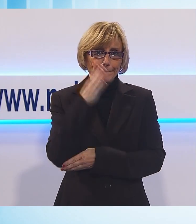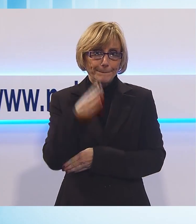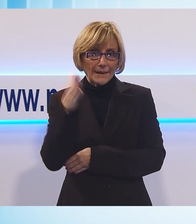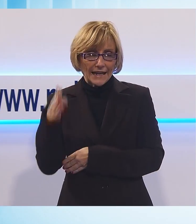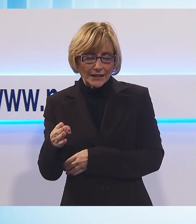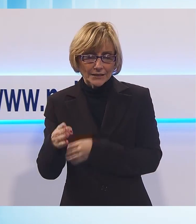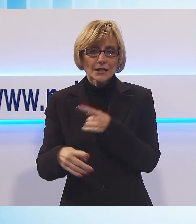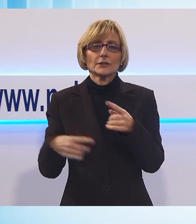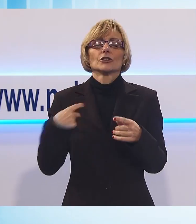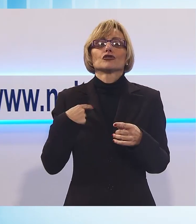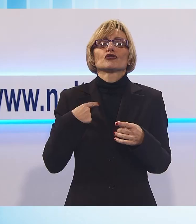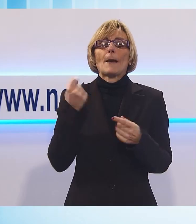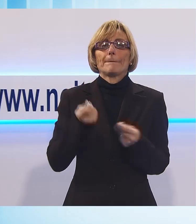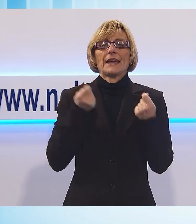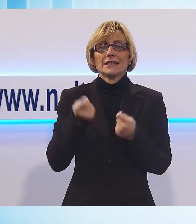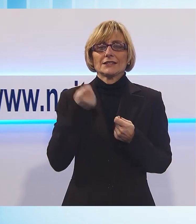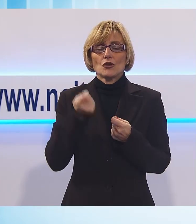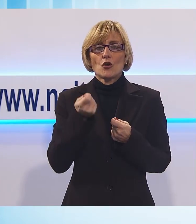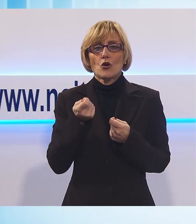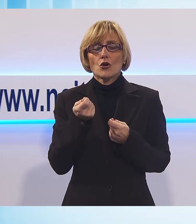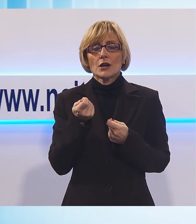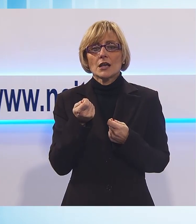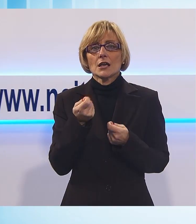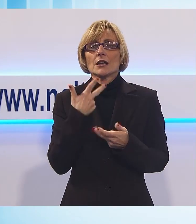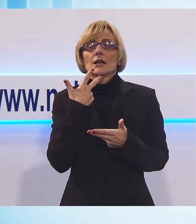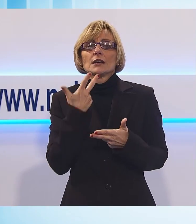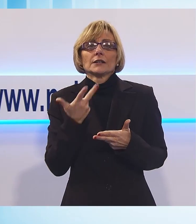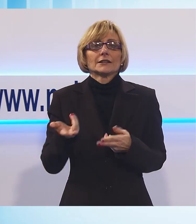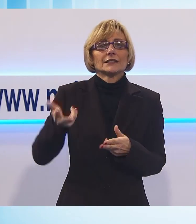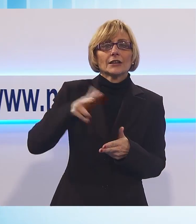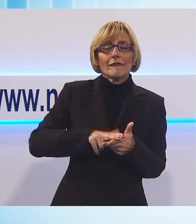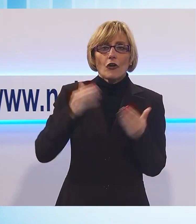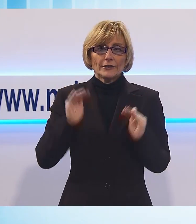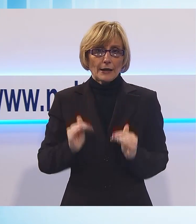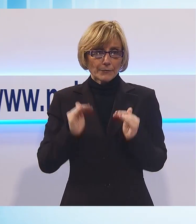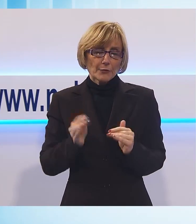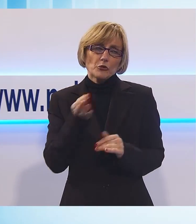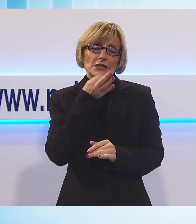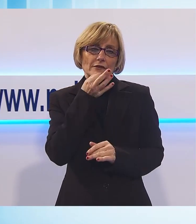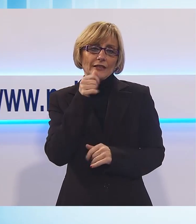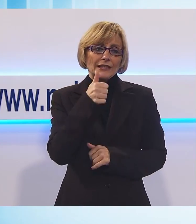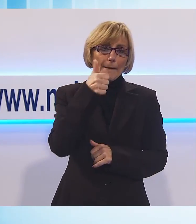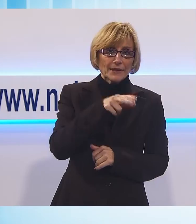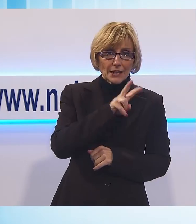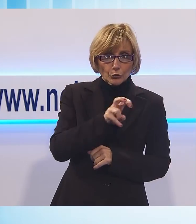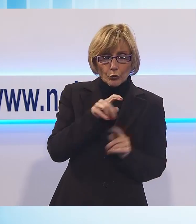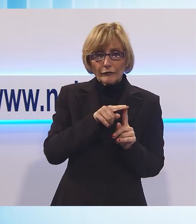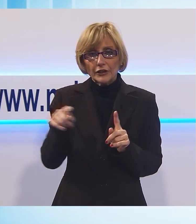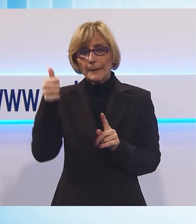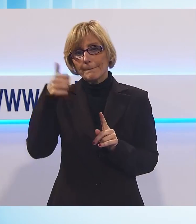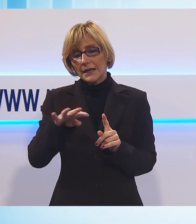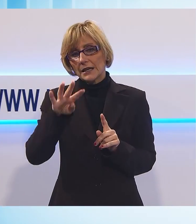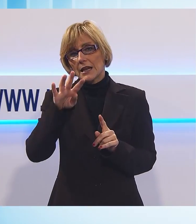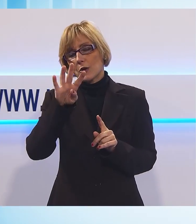pensione lorda di oltre tre volte il minimo, ma sono pensione nette che vanno da 1.200, 1.300, 1.400